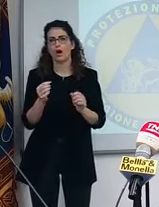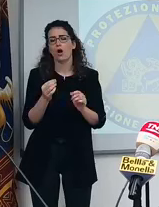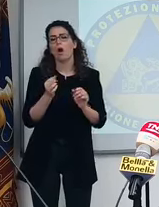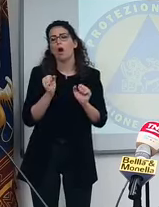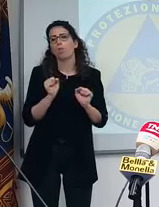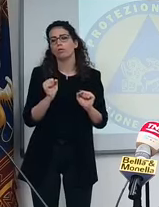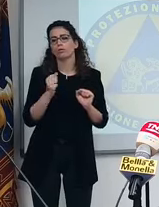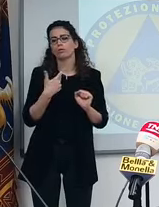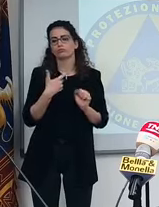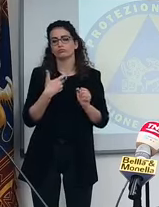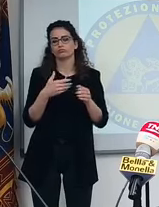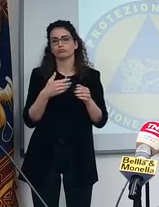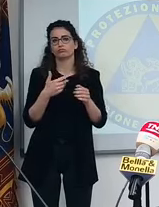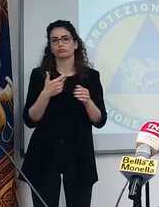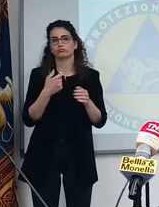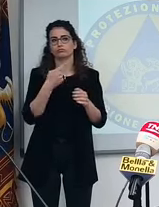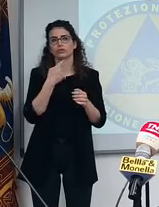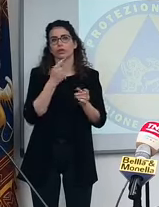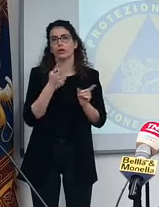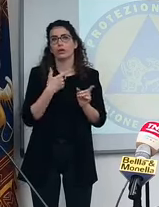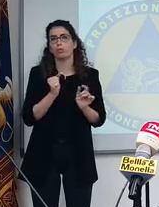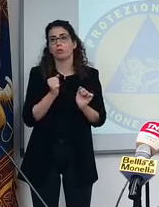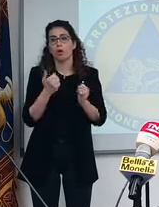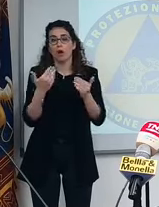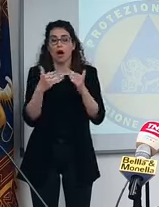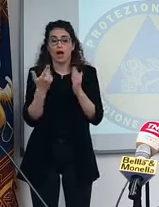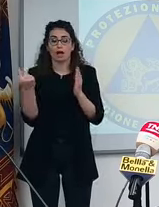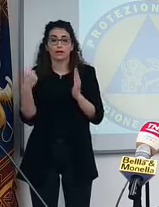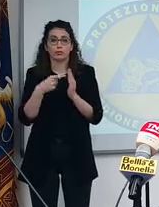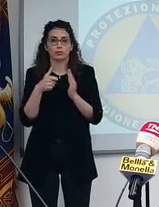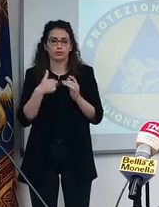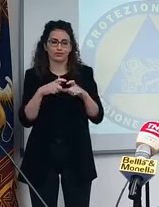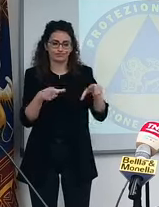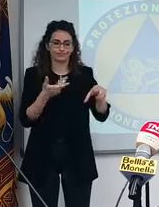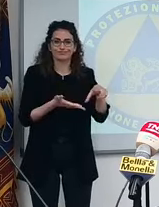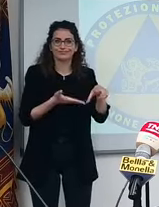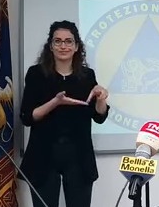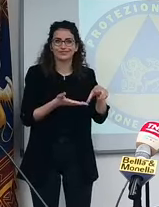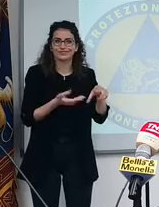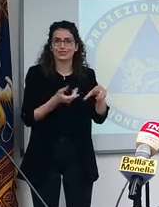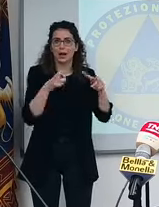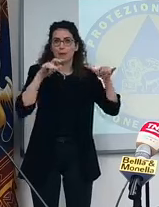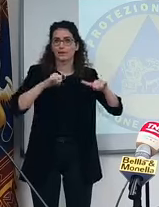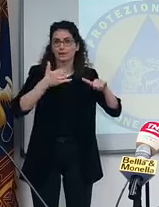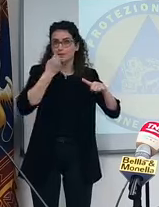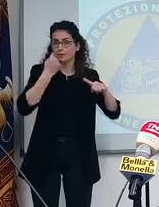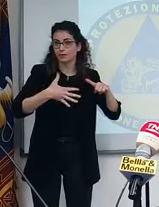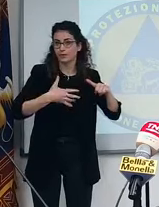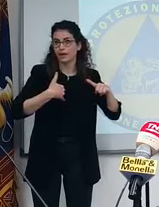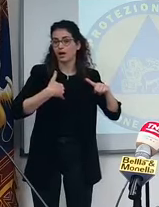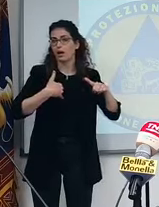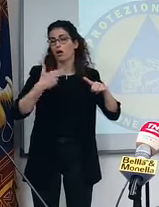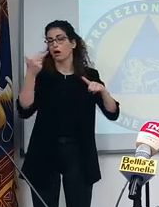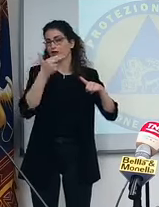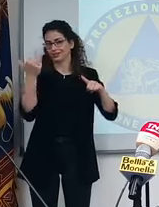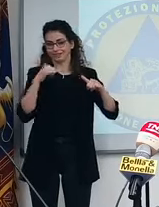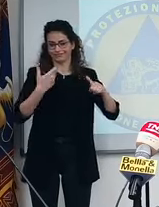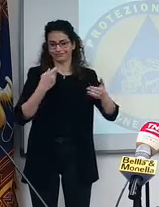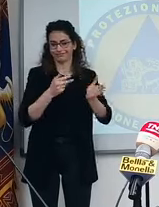lascia passare il fatto che ha una ricevuta della pizzeria, piuttosto che della trattoria, piuttosto che di un ristorante.